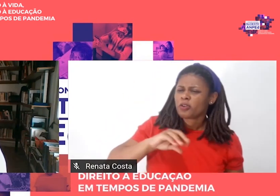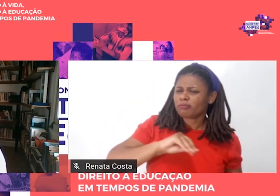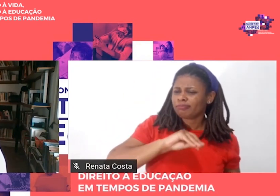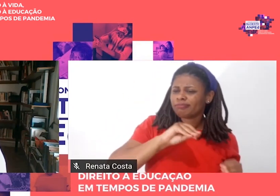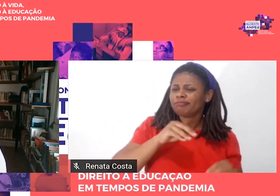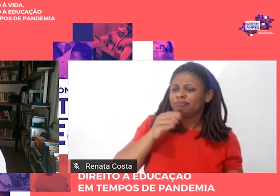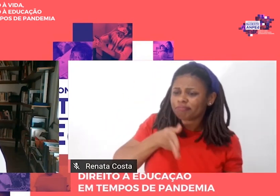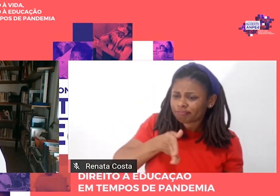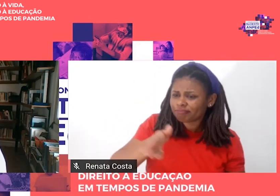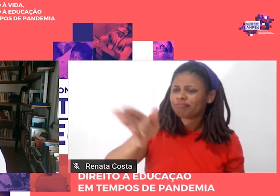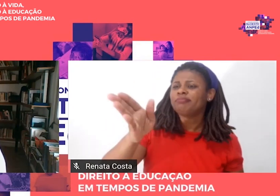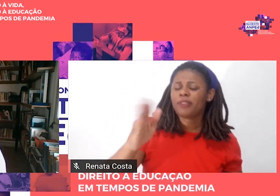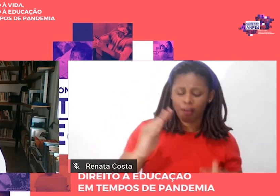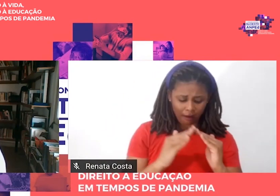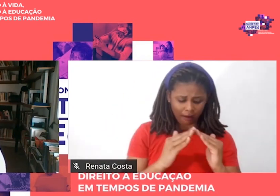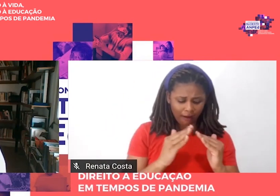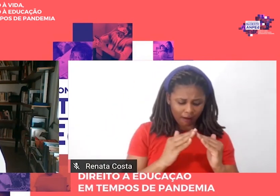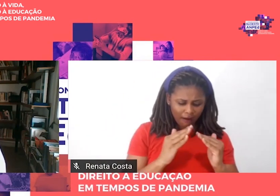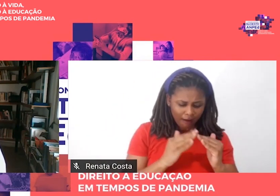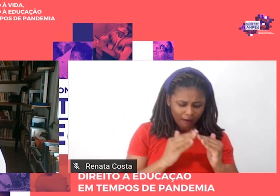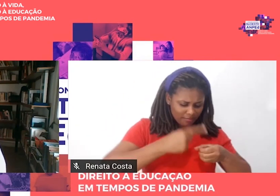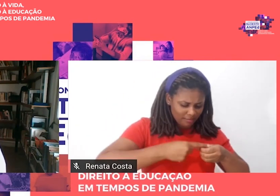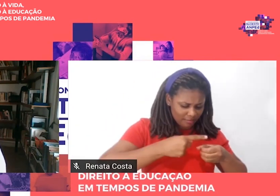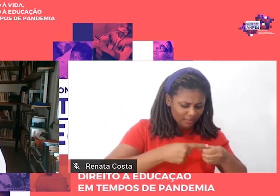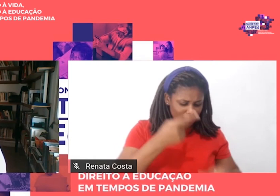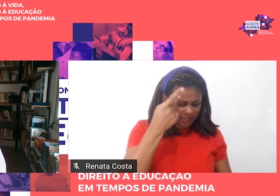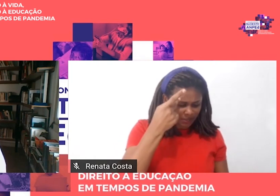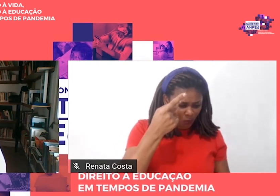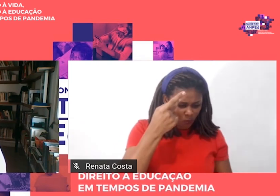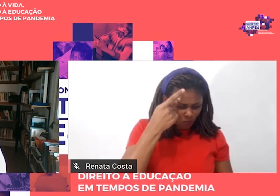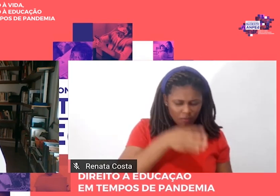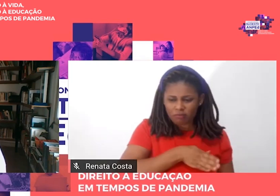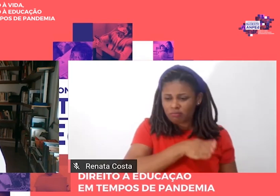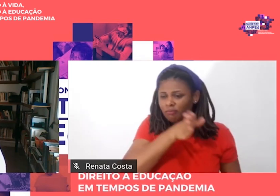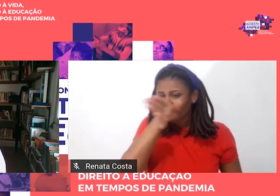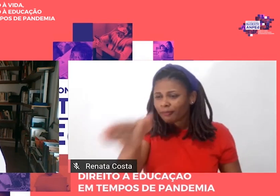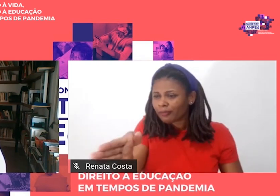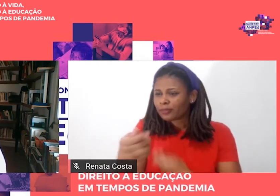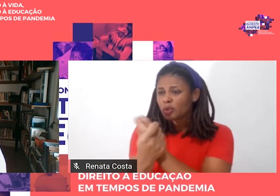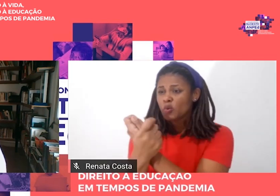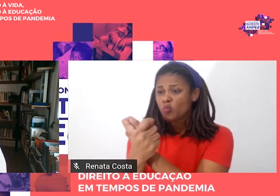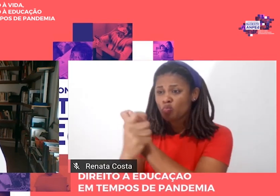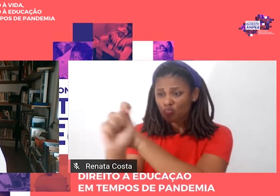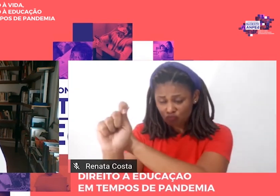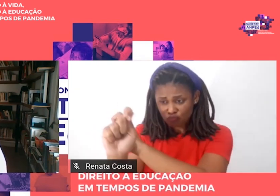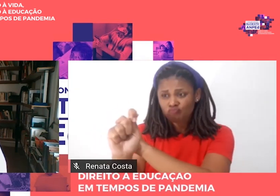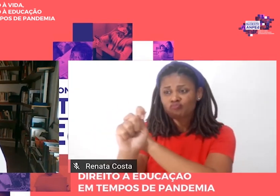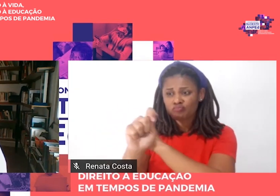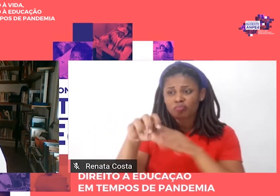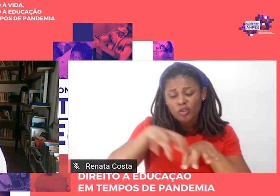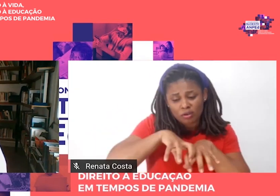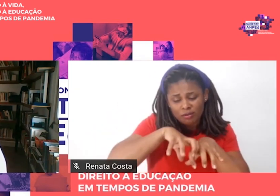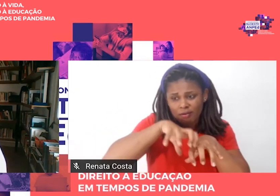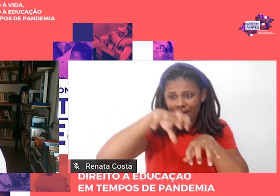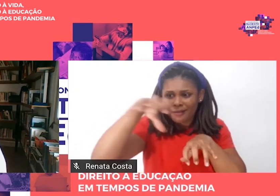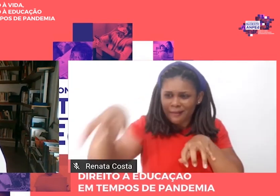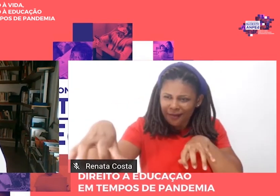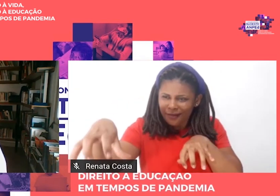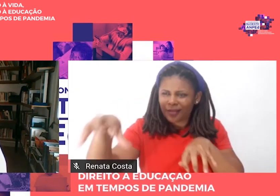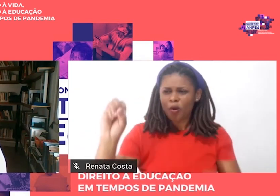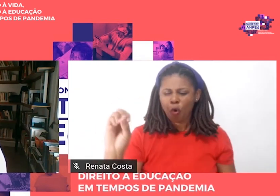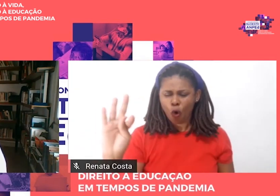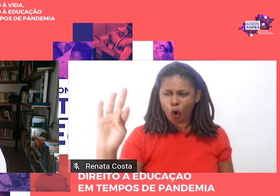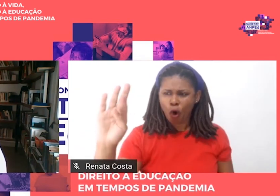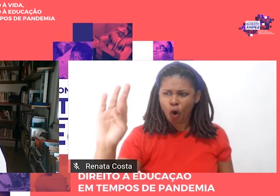e ia a PUC que se encontrava nas perdizes Zona Oeste que atravessaram a